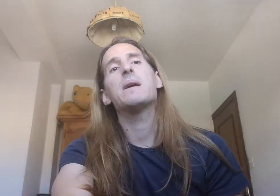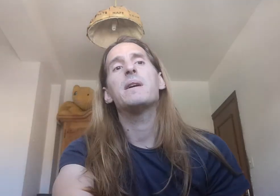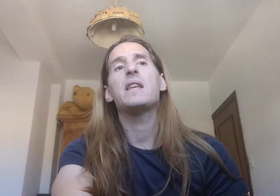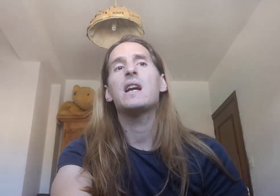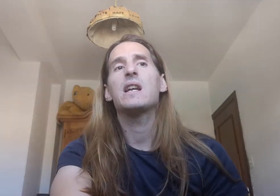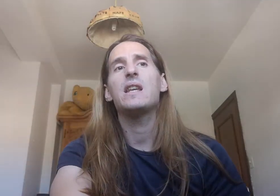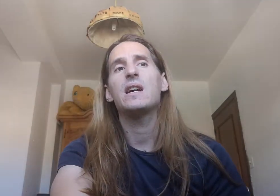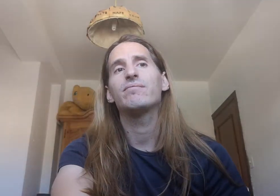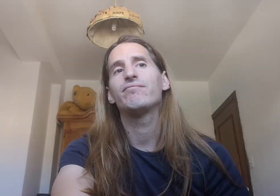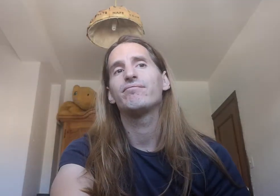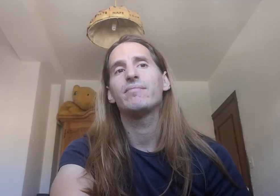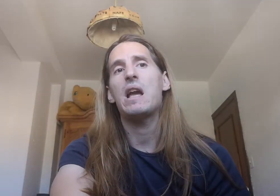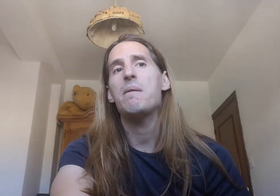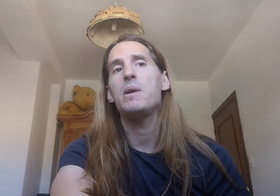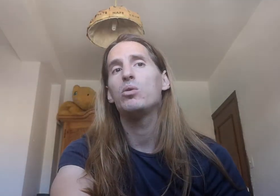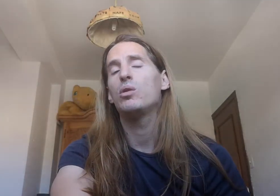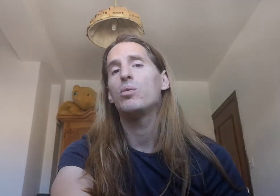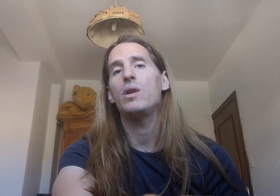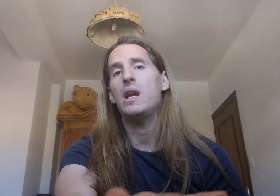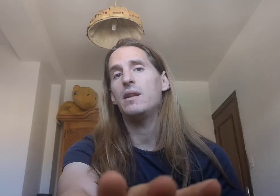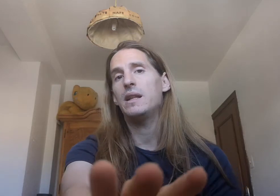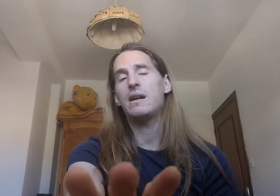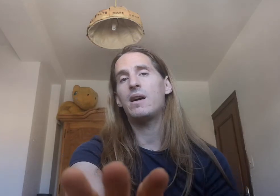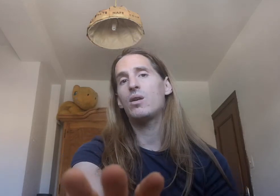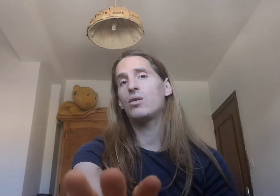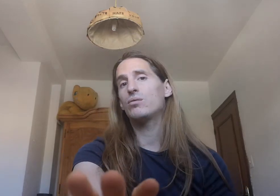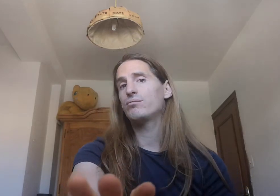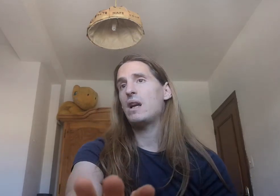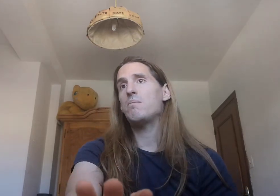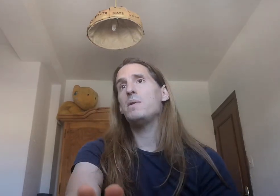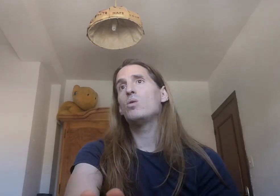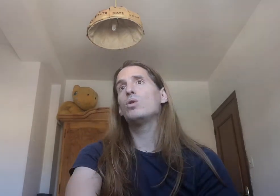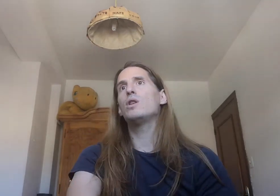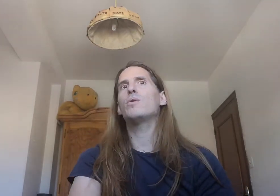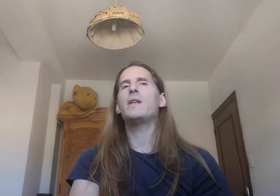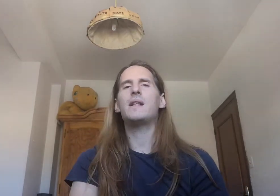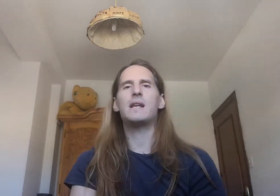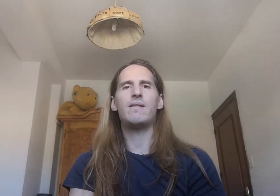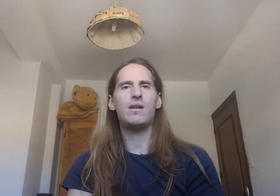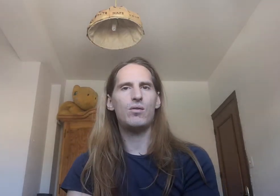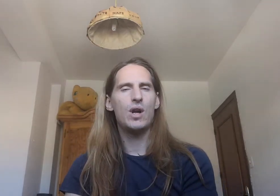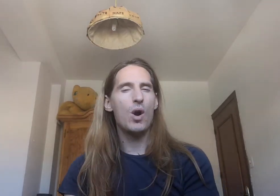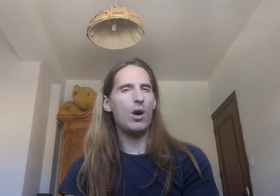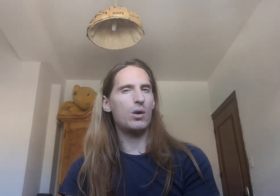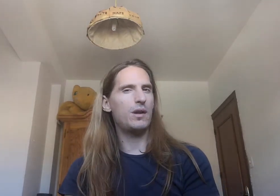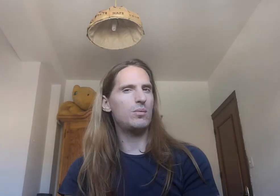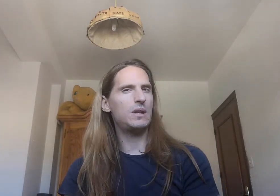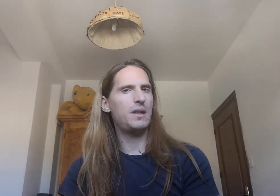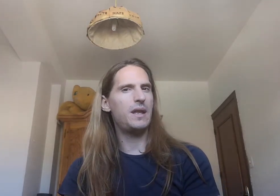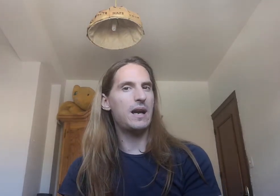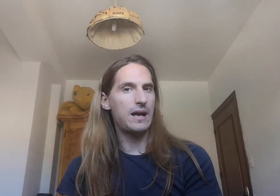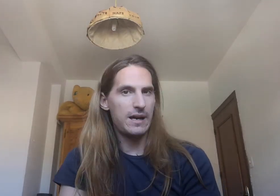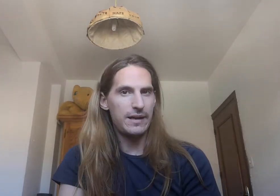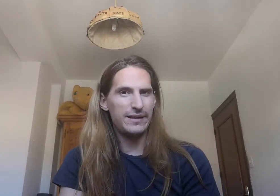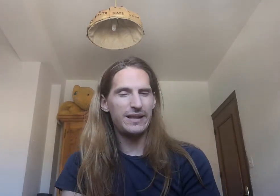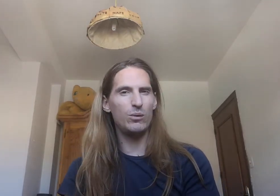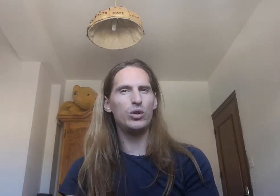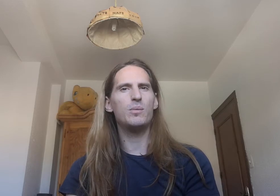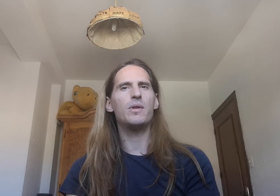que mañana ya Es mi último día De trabajo Es mi último día de trabajo ¿Os acordáis como se decía Último día